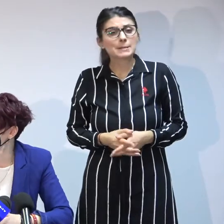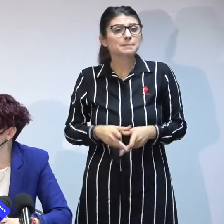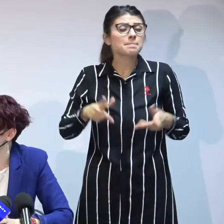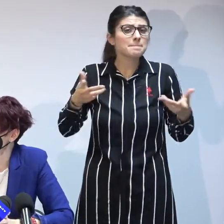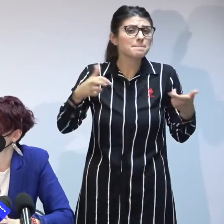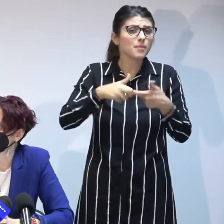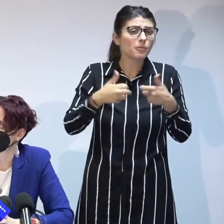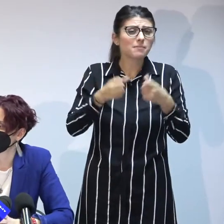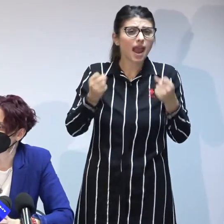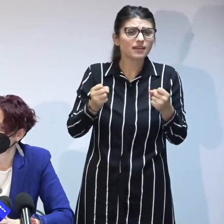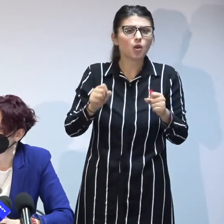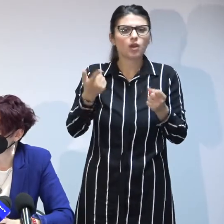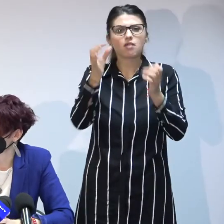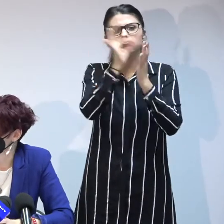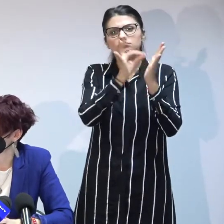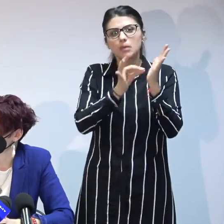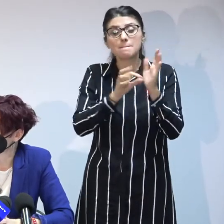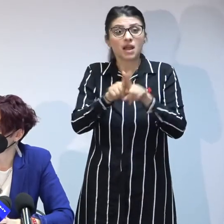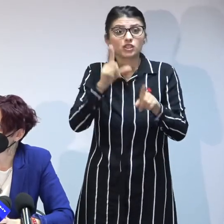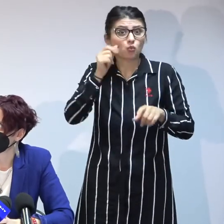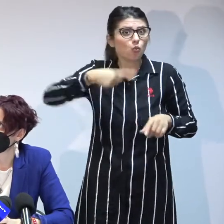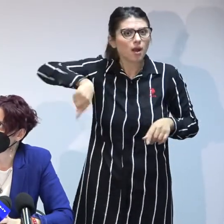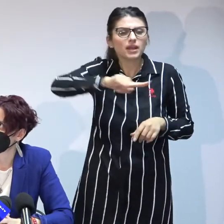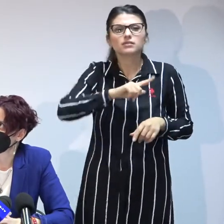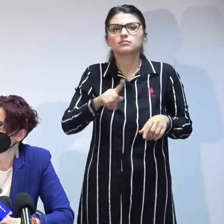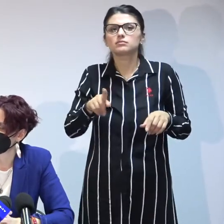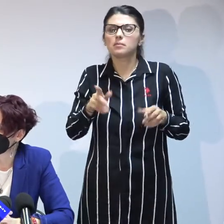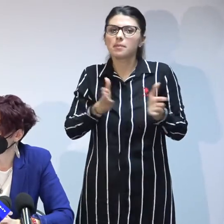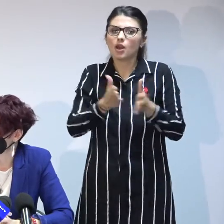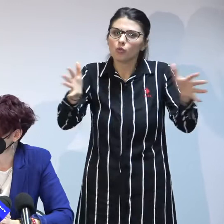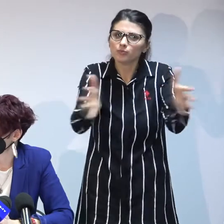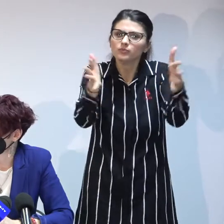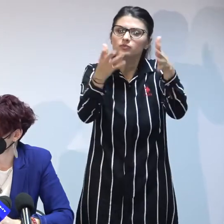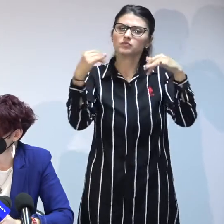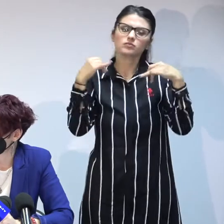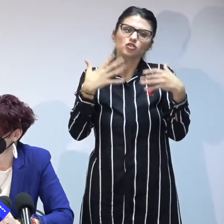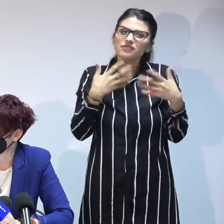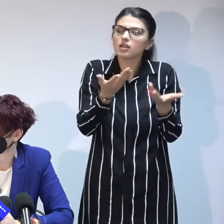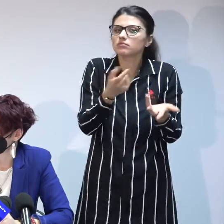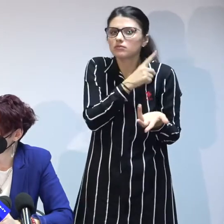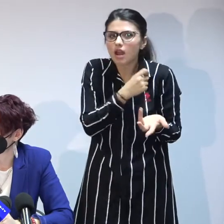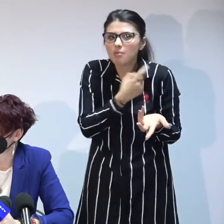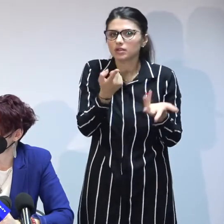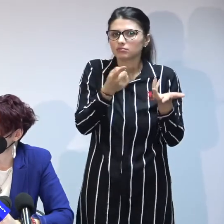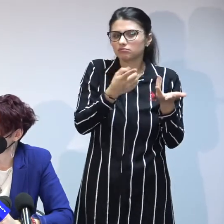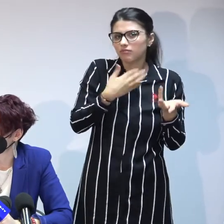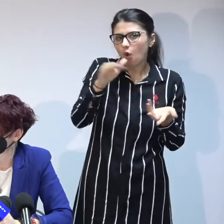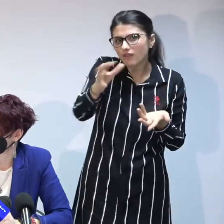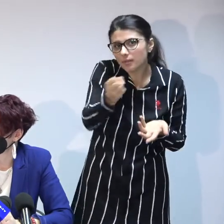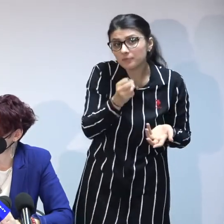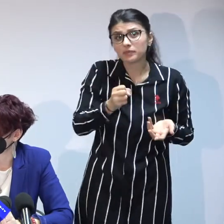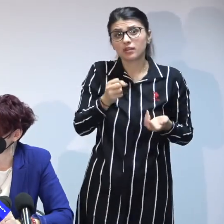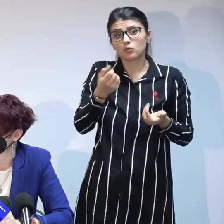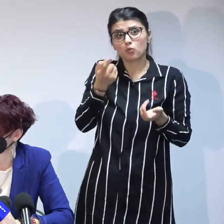și zic chestia asta și ca o încurajare pentru oameni întotdeauna încerc să încurajez alți oameni care vin cu întrebări priviri la adopție dacă nu ați